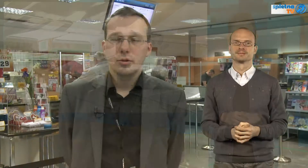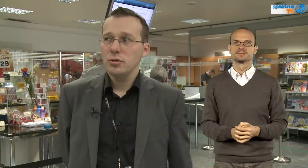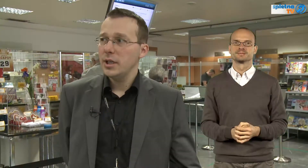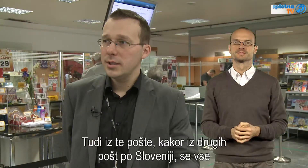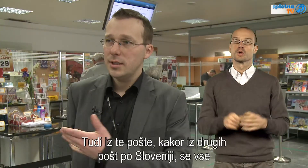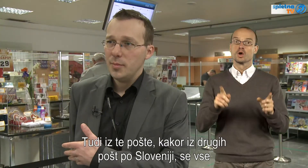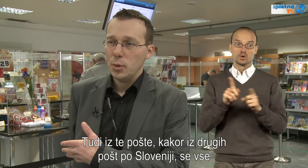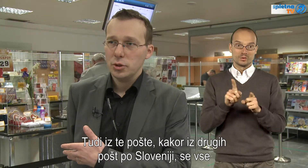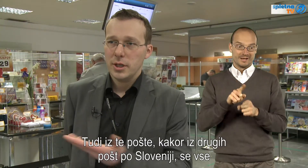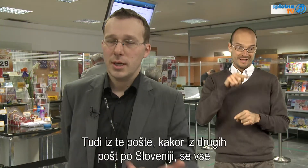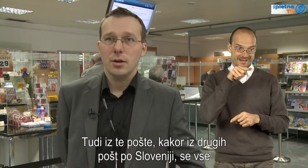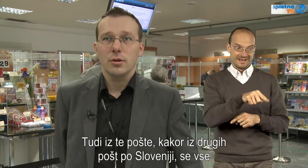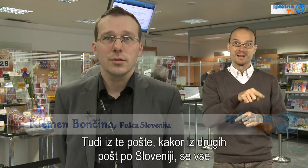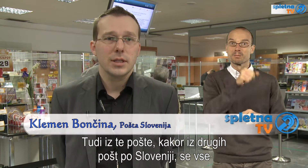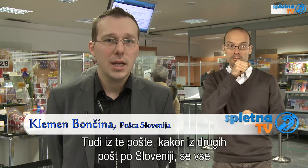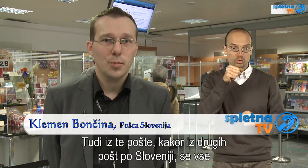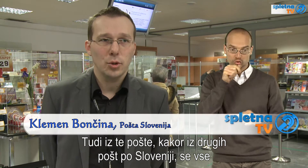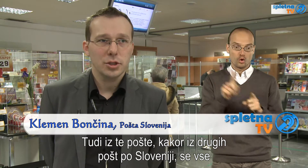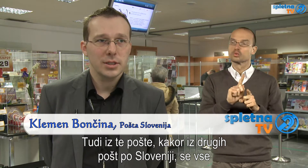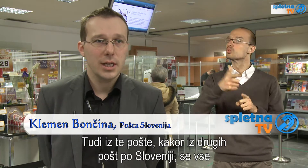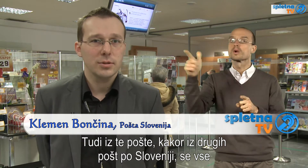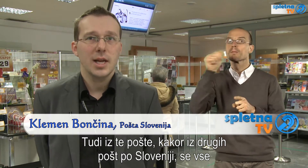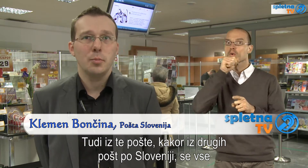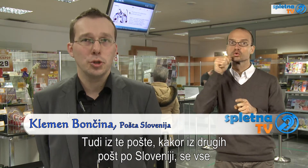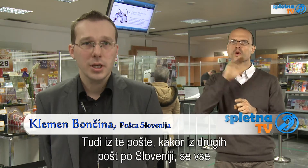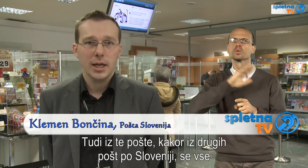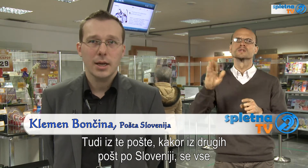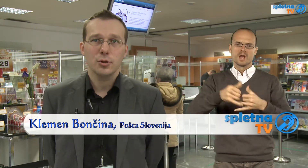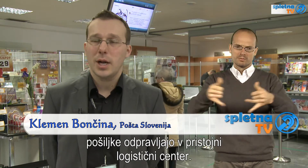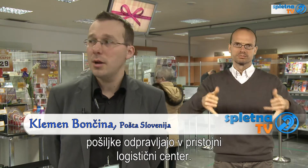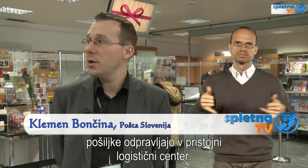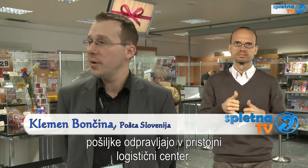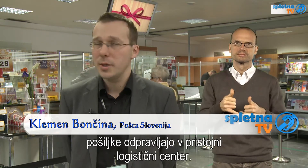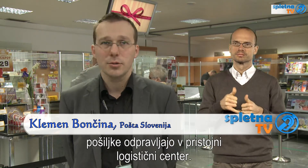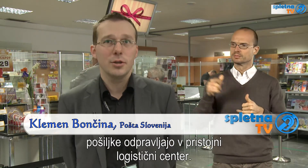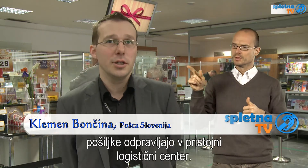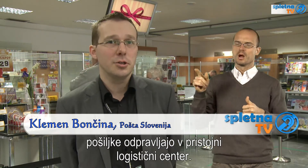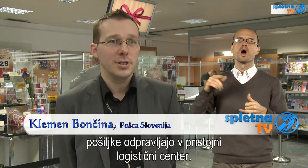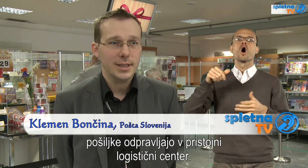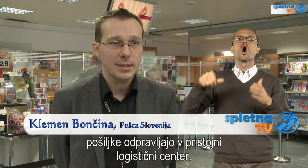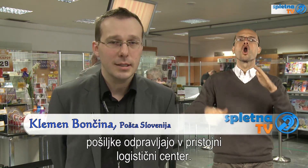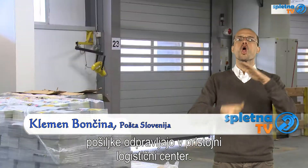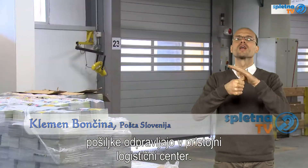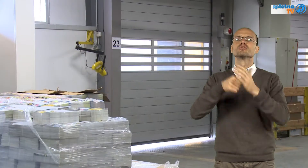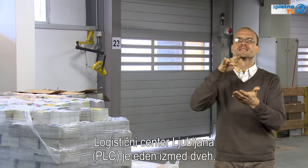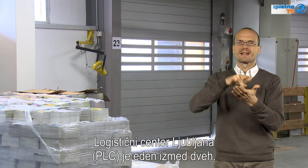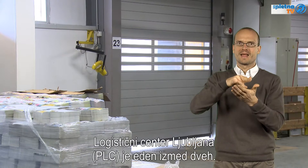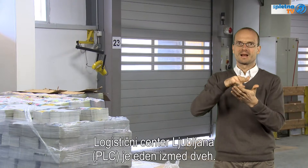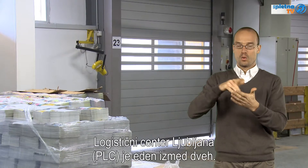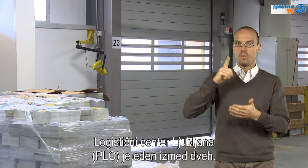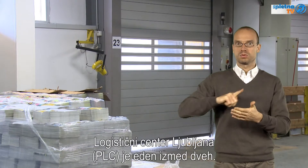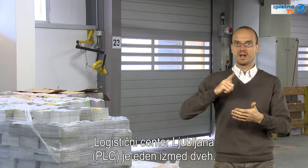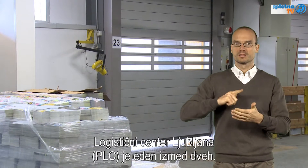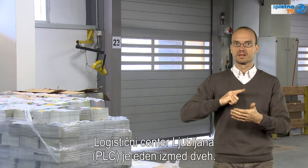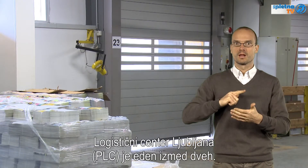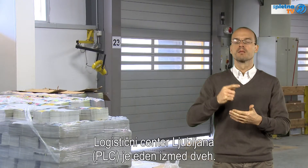Tudi iz te pošte, kako iz ostalih pošt, se vse pošilke odpravljajo v pristojni logistični centar. Logistični centar